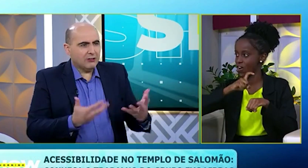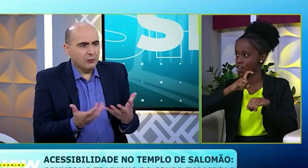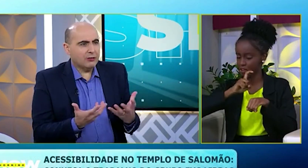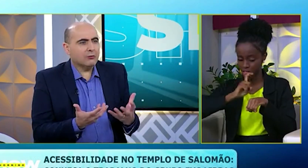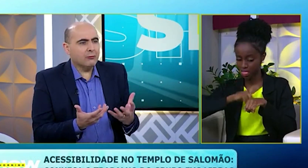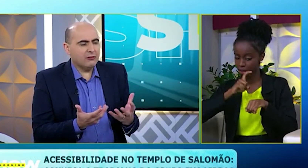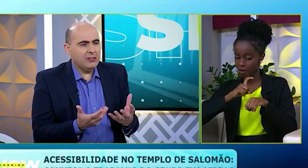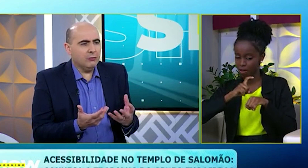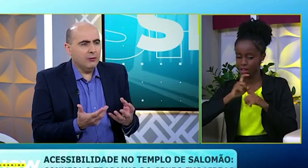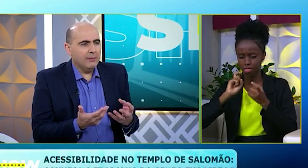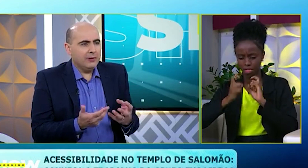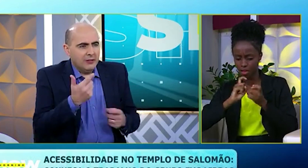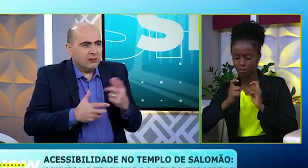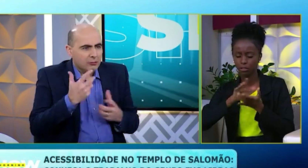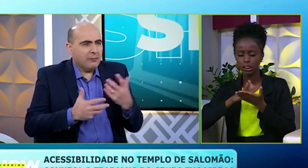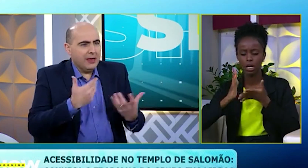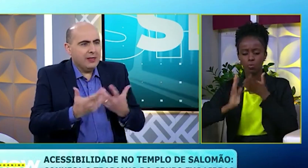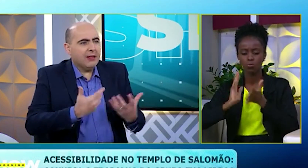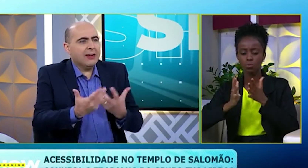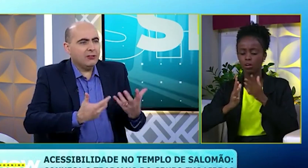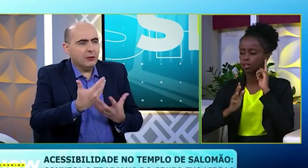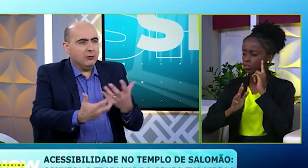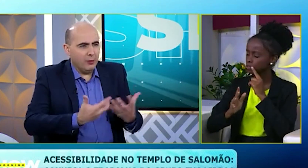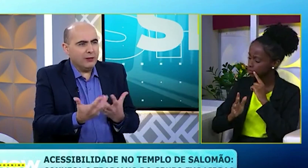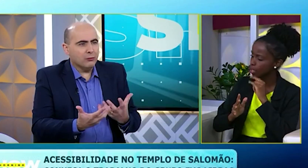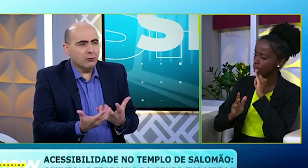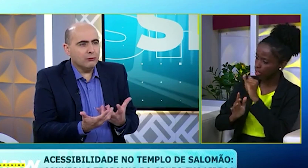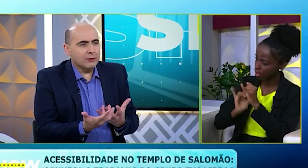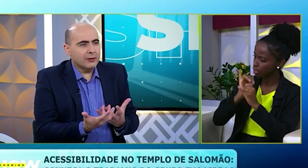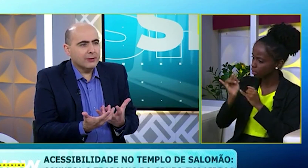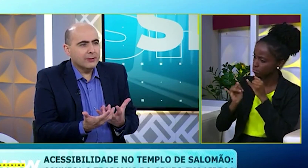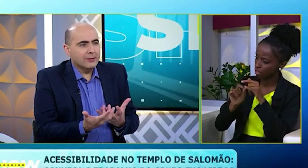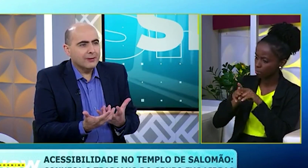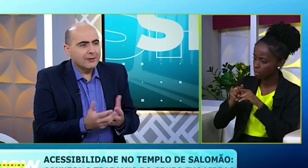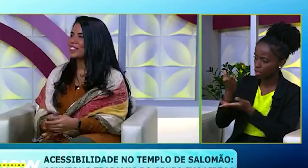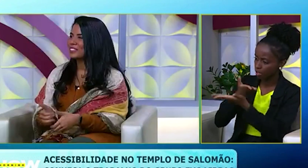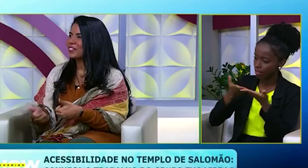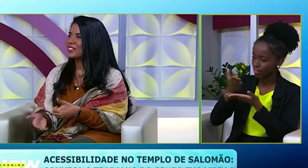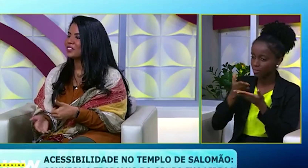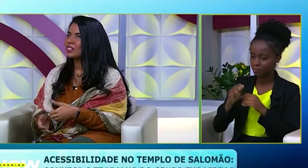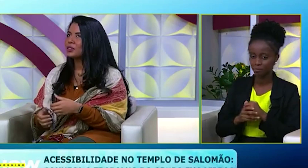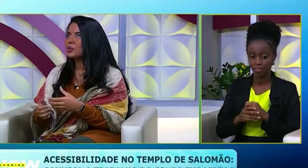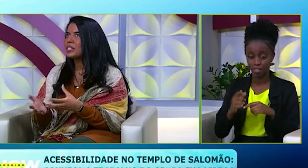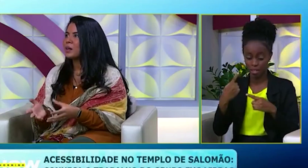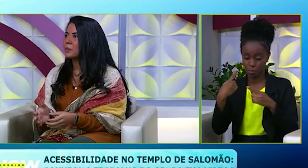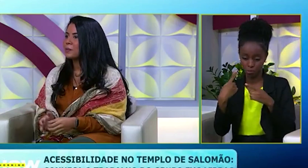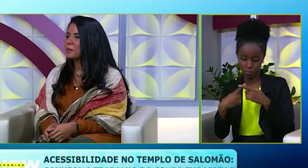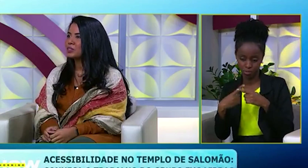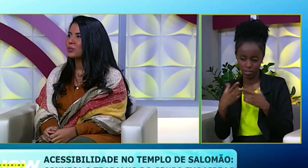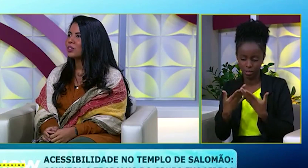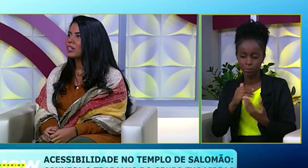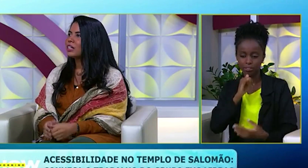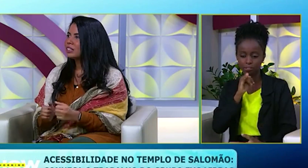vendo que vocês estão traduzindo e eles estão também interagindo ali no momento do culto, né? Sim. É porque a gente vai traduzindo em um exemplo.